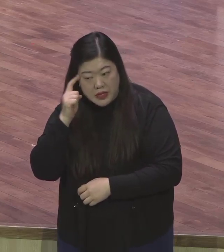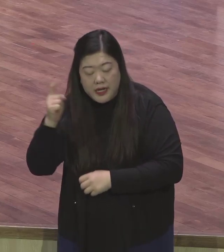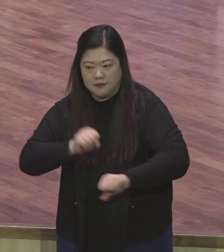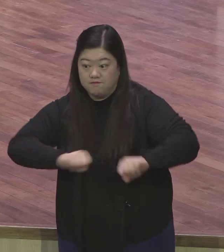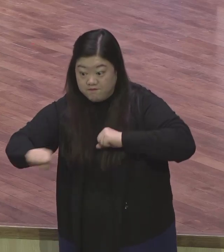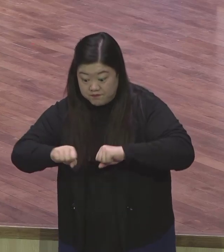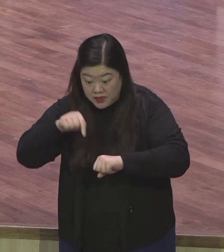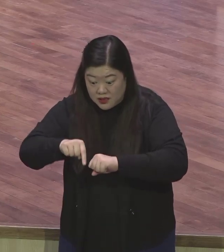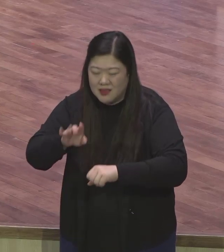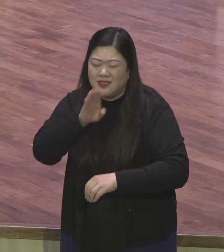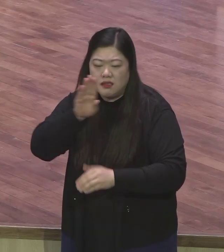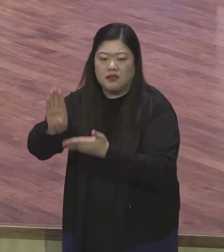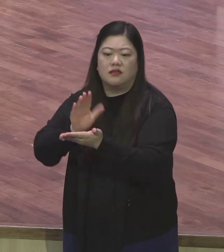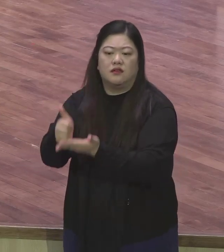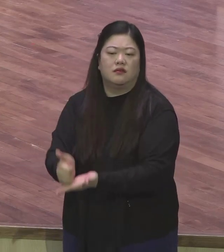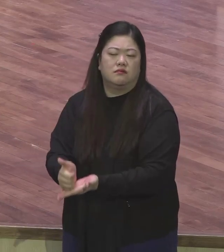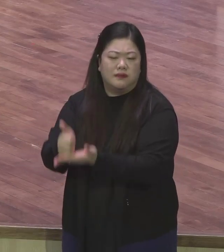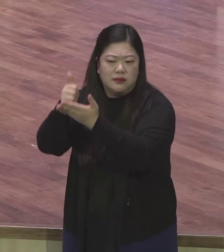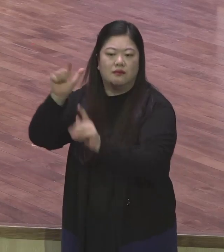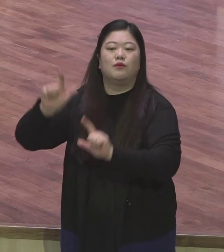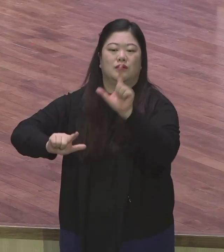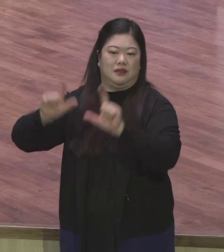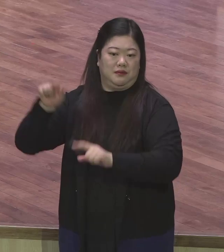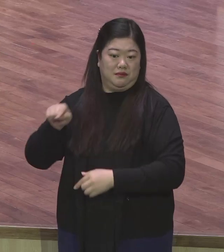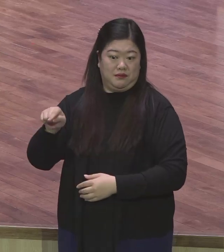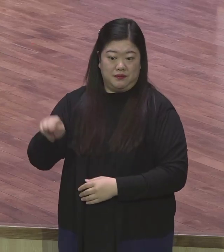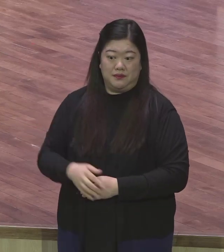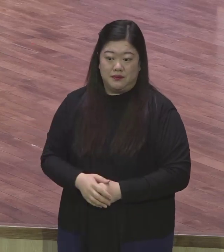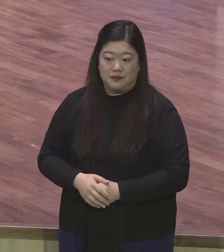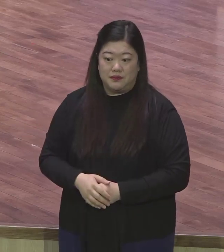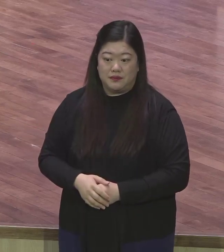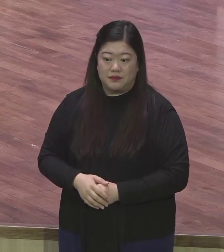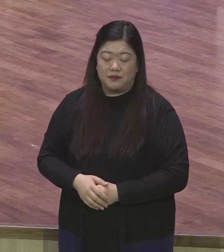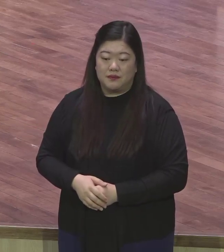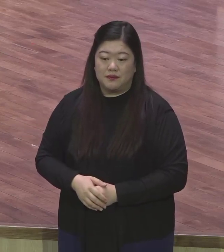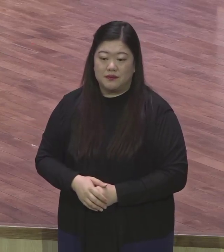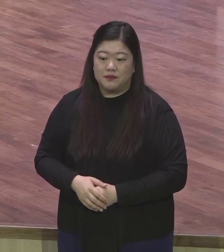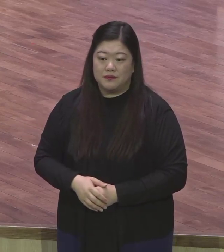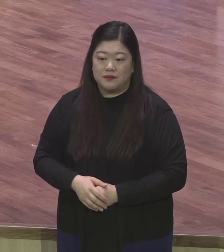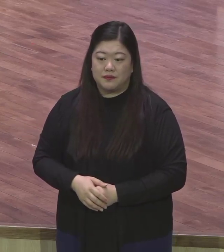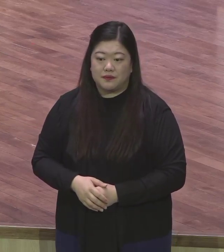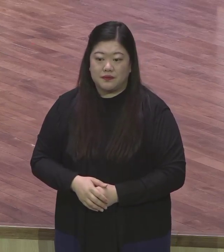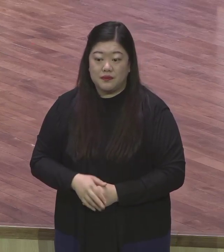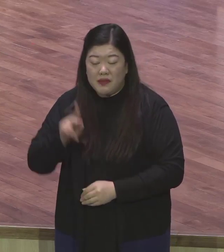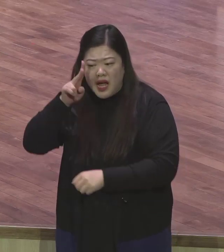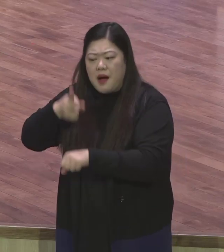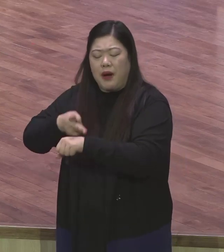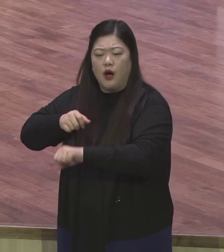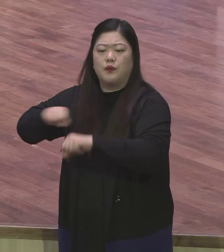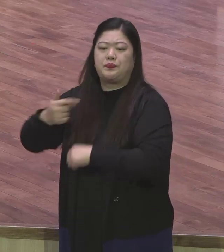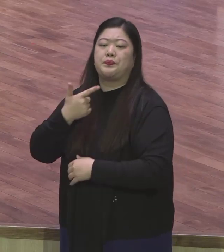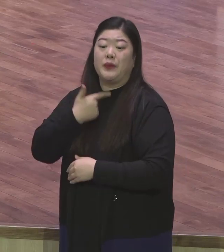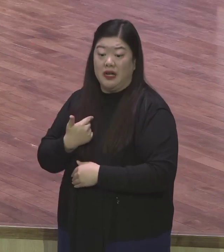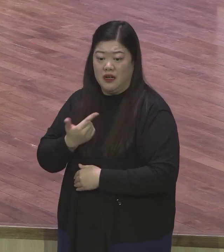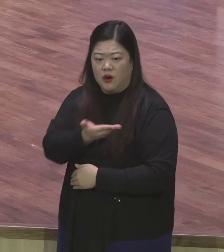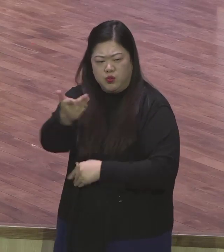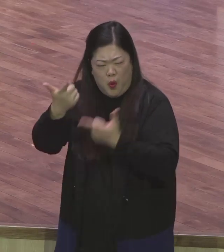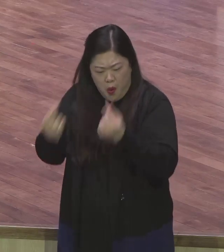있는 그러한 삶임을 고백합니다. 바울이. 여러분도 이런 고백이 되길 바랍니다. 그리스도가 드러난다고 하면